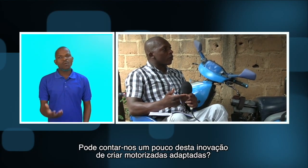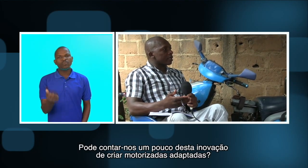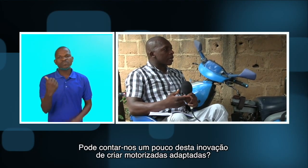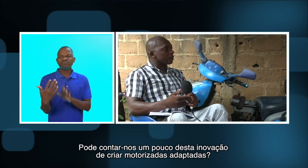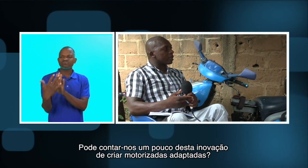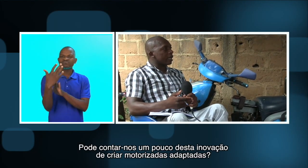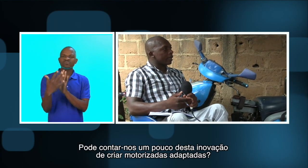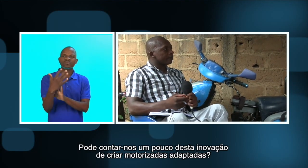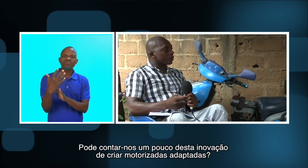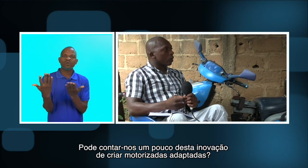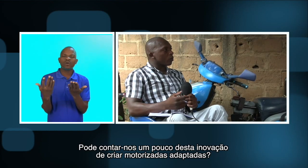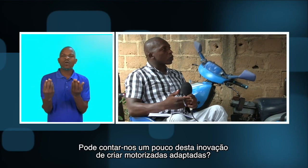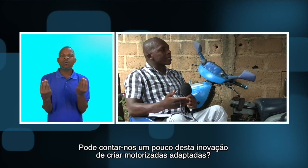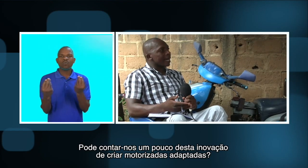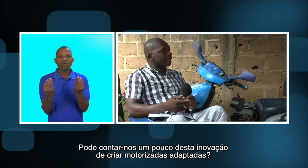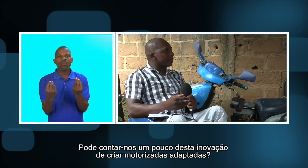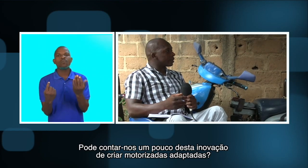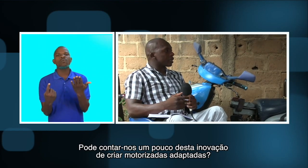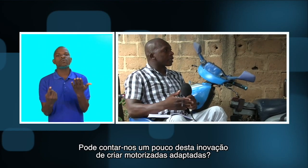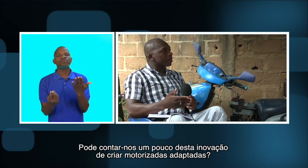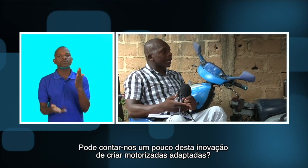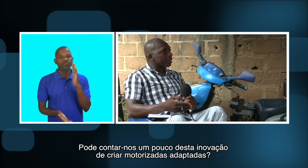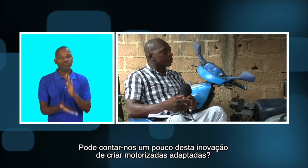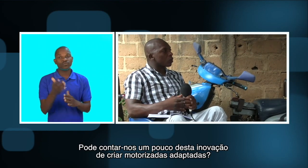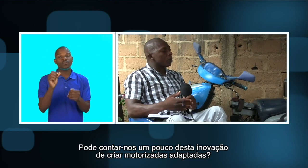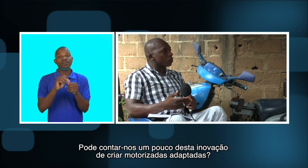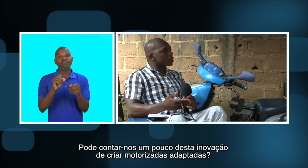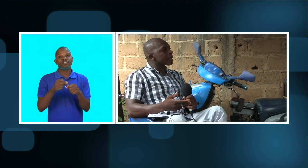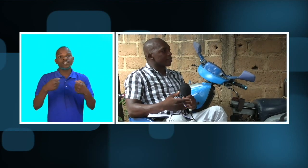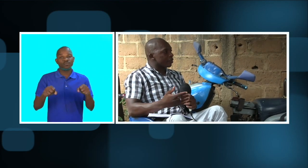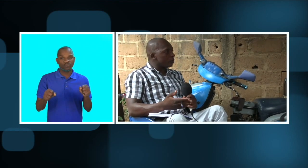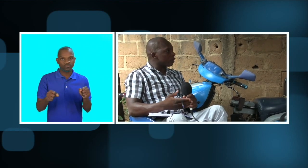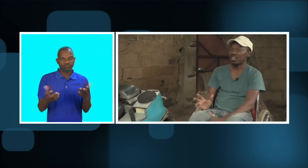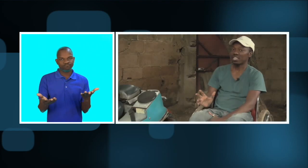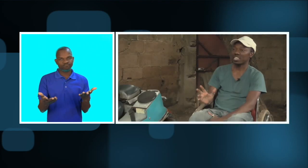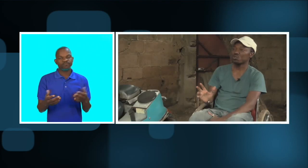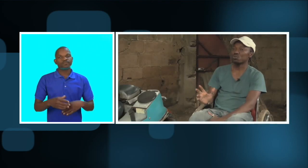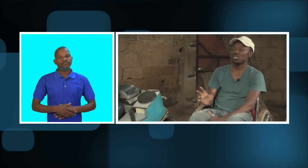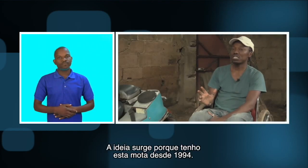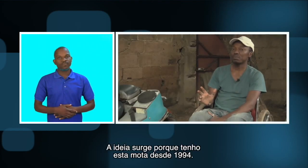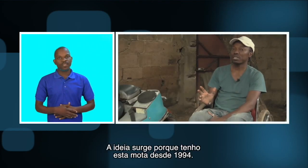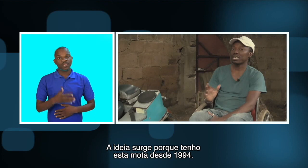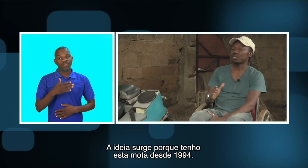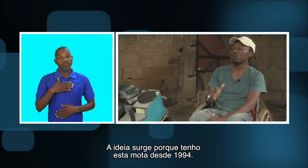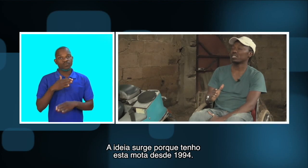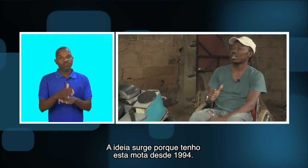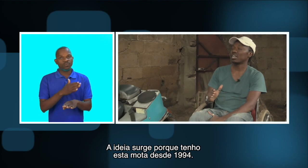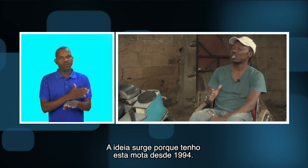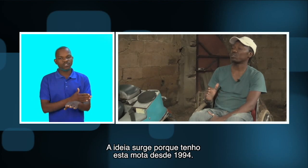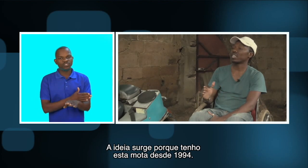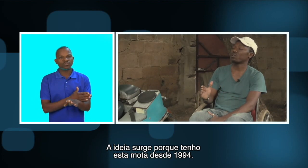sua inovação de criar motorizadas adaptadas ou motorizadas simples A ideia surgiu porque essa